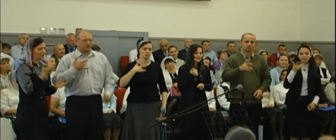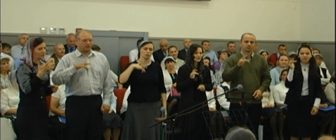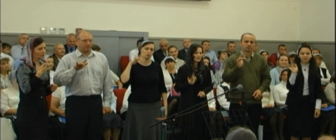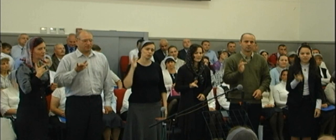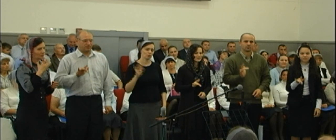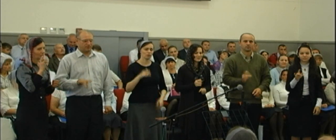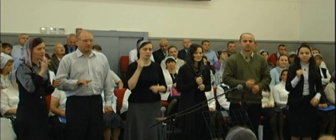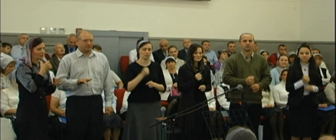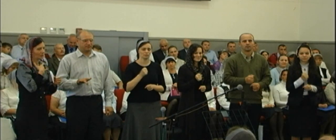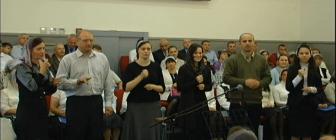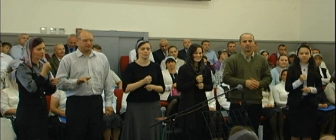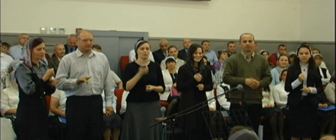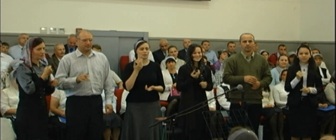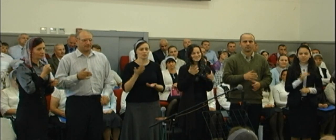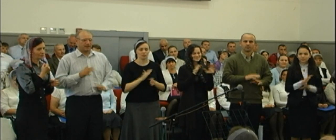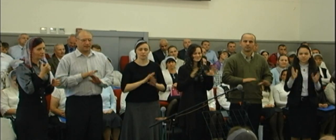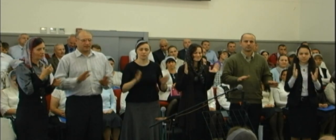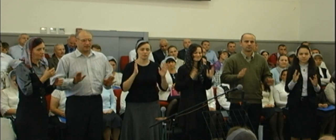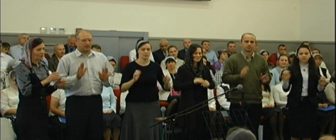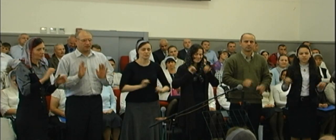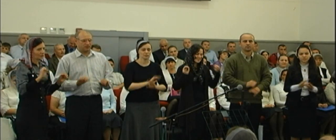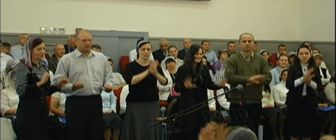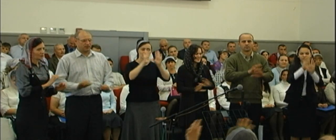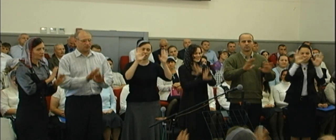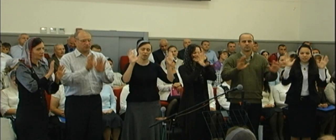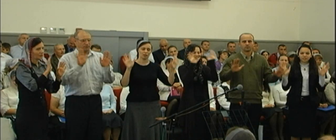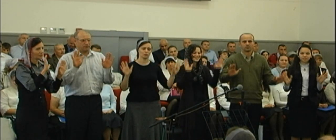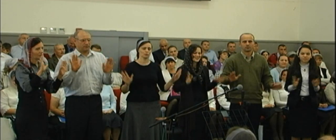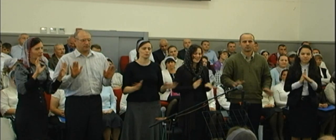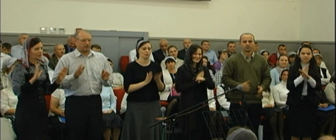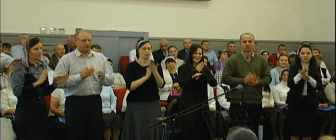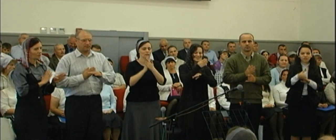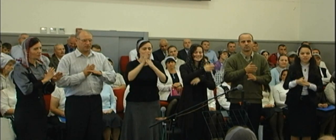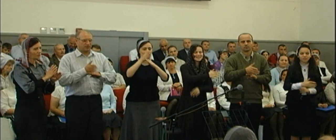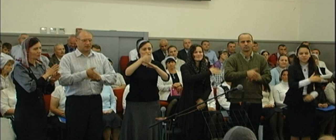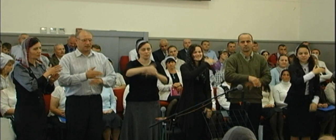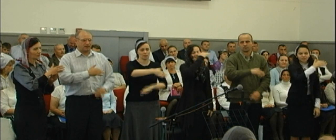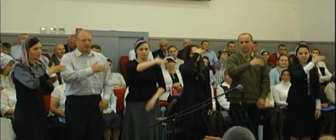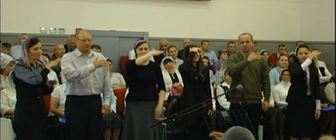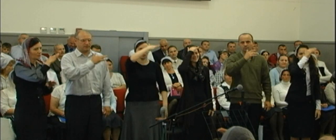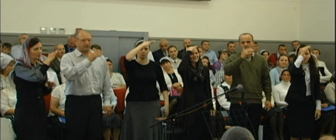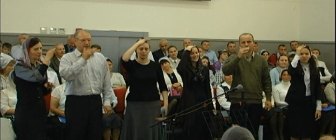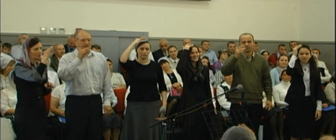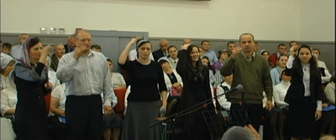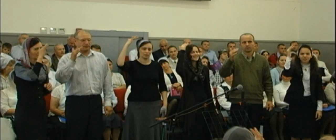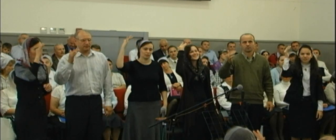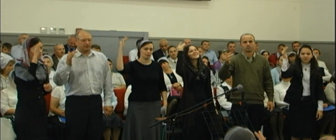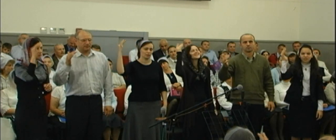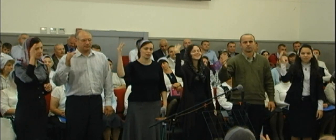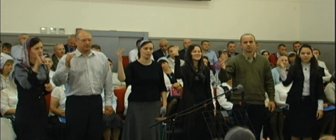строга? Нет ли святой святые войдет в небеса?